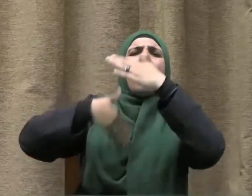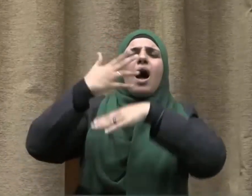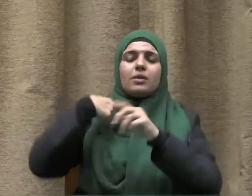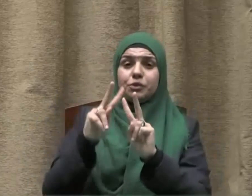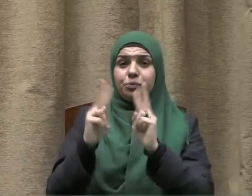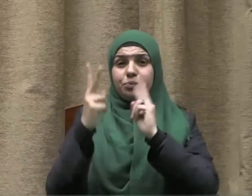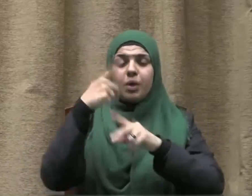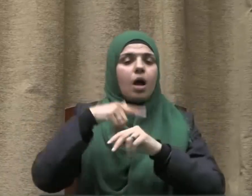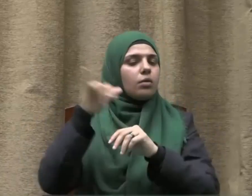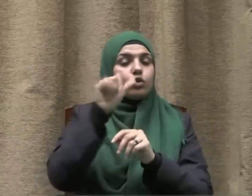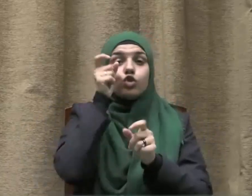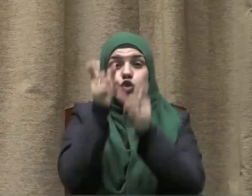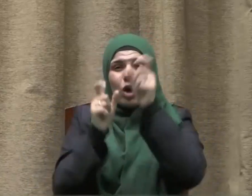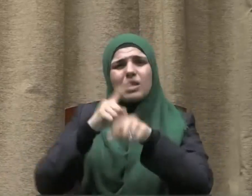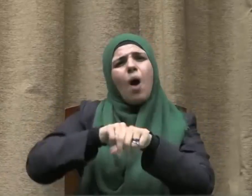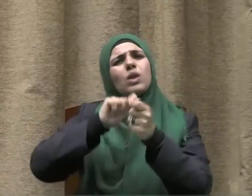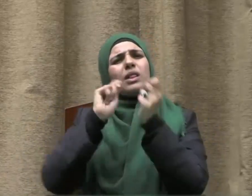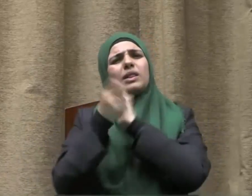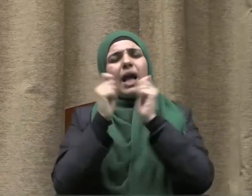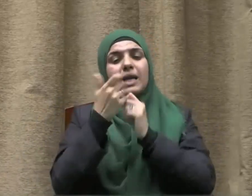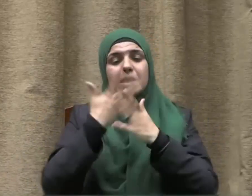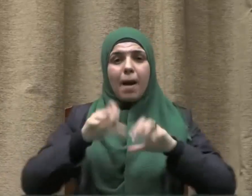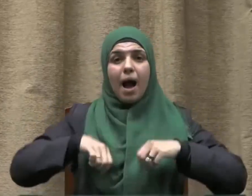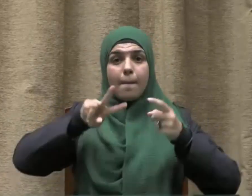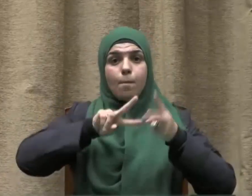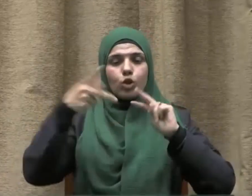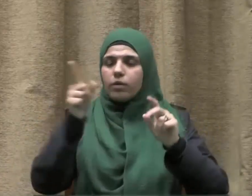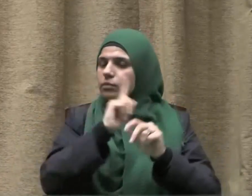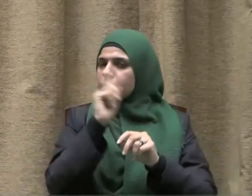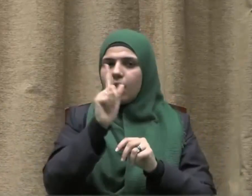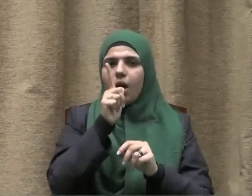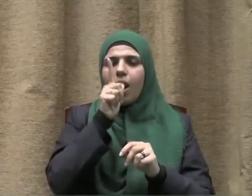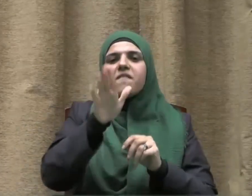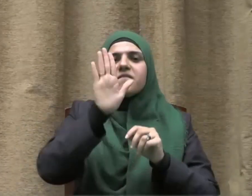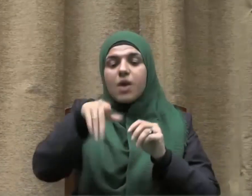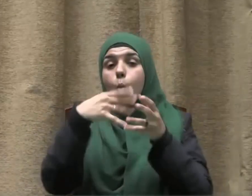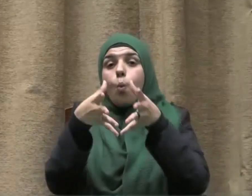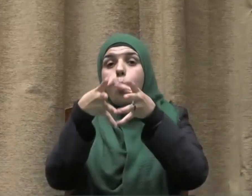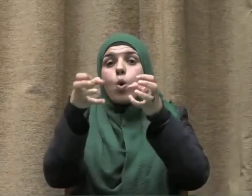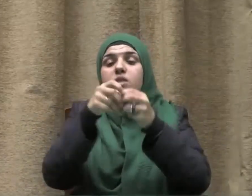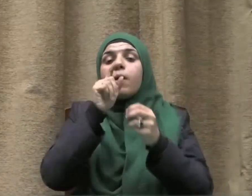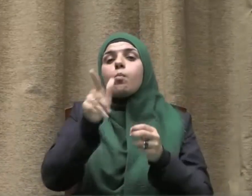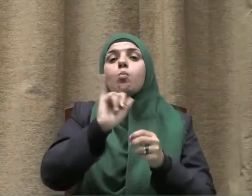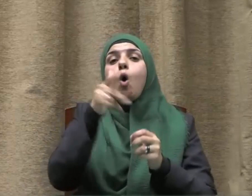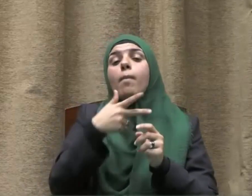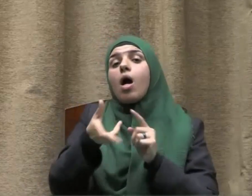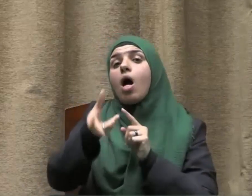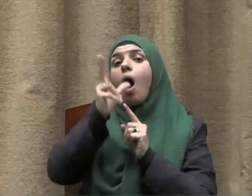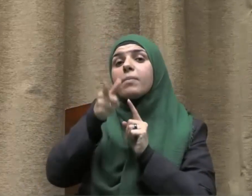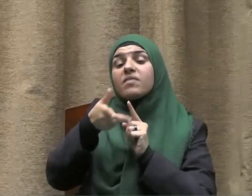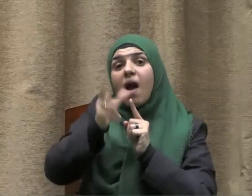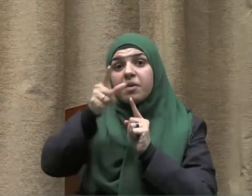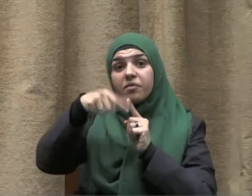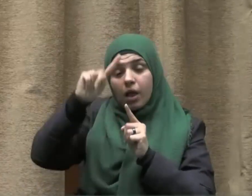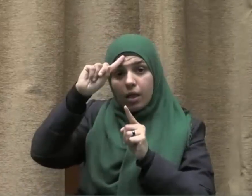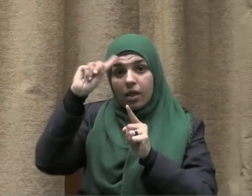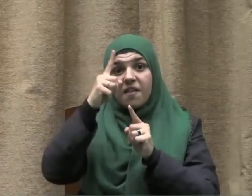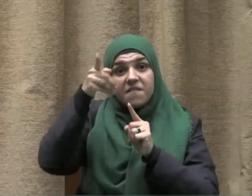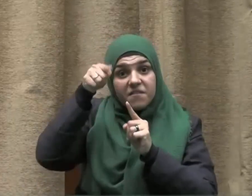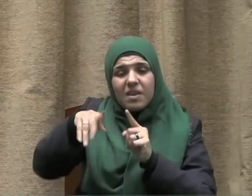ولا الأحوال ولا الأشخاص وتبين الوصف الذي ينطبق على الخمر أو أي نوع من